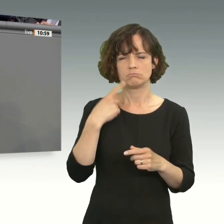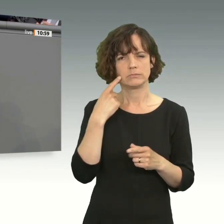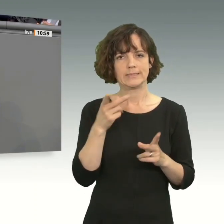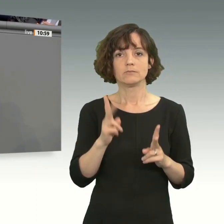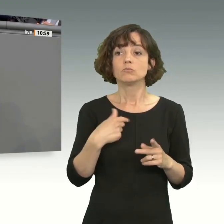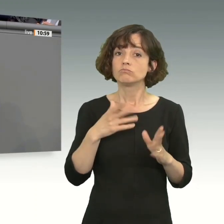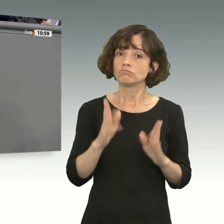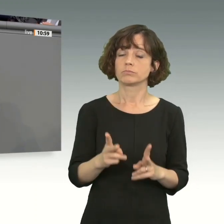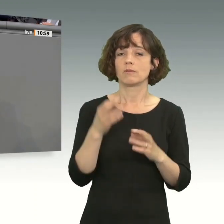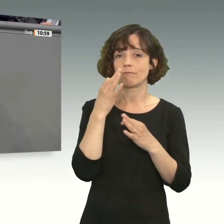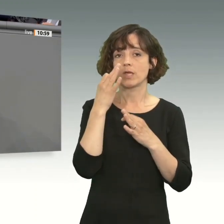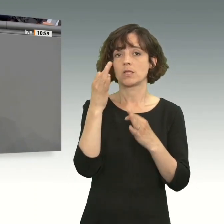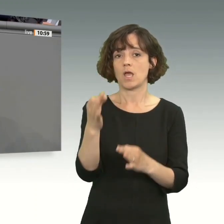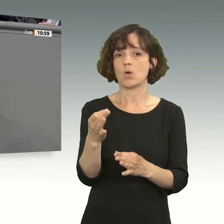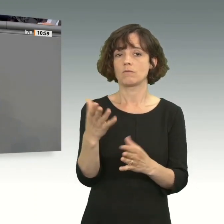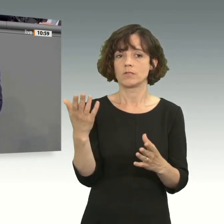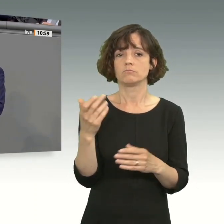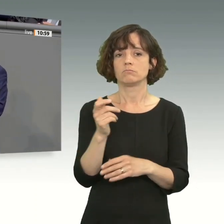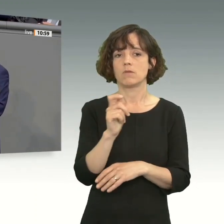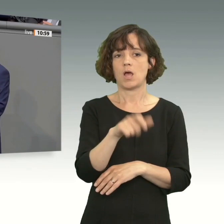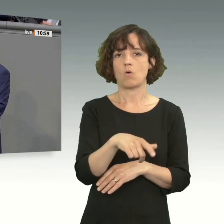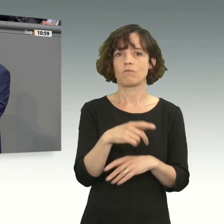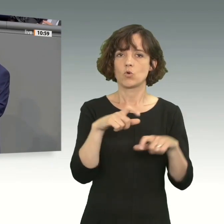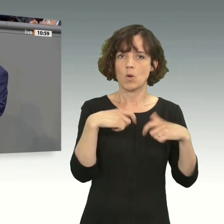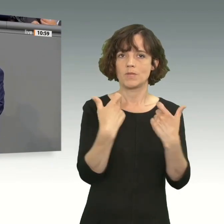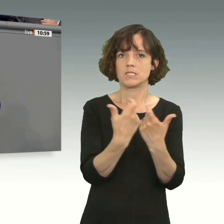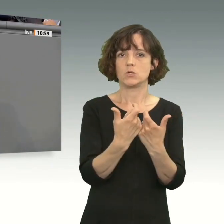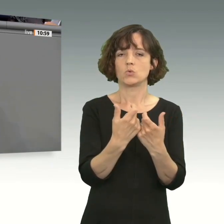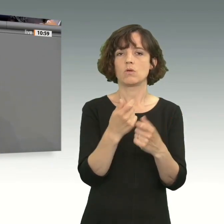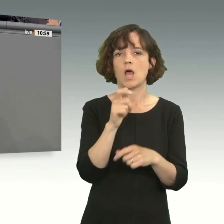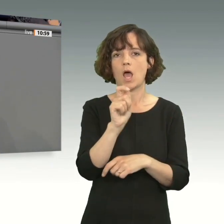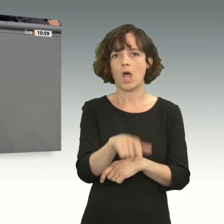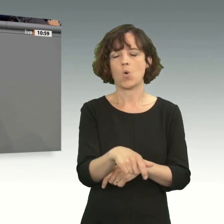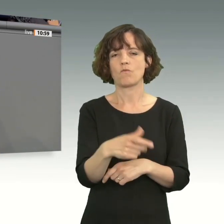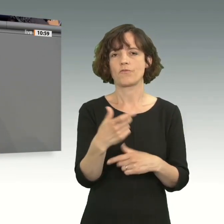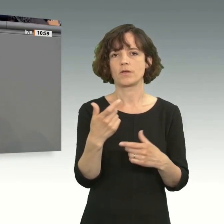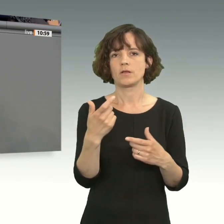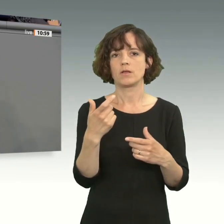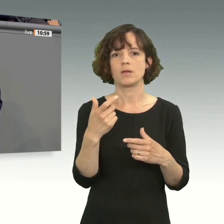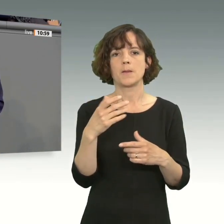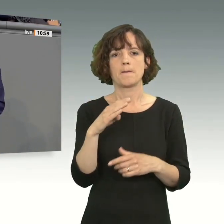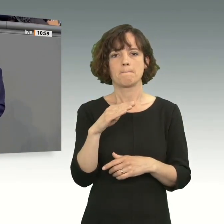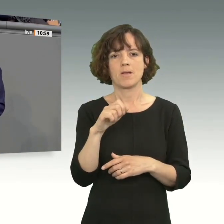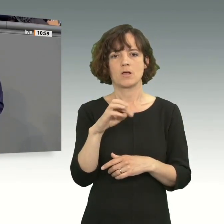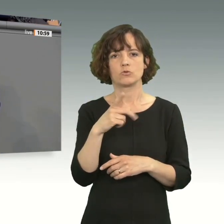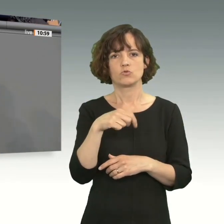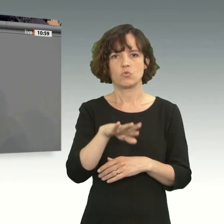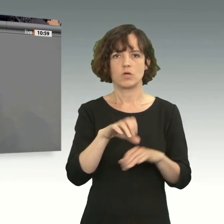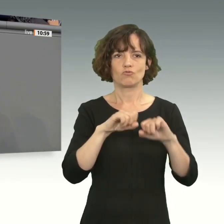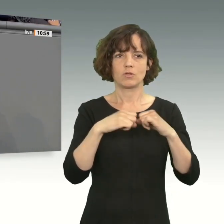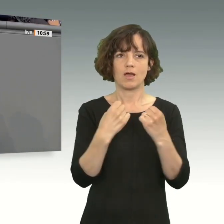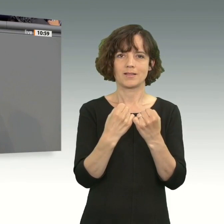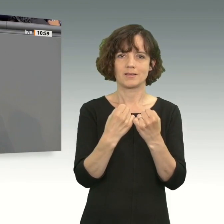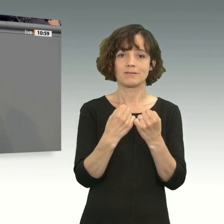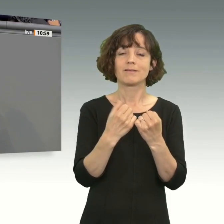Vertrauen übrigens in die Kommission und auch in die Mercosur-Staaten. Man darf hier nicht